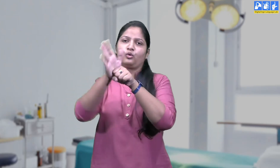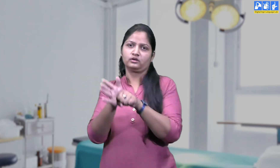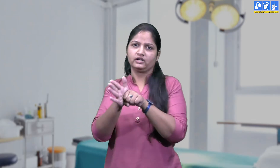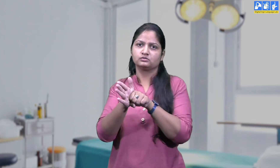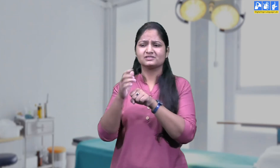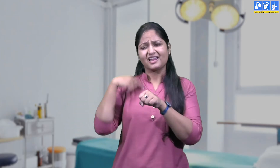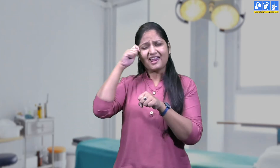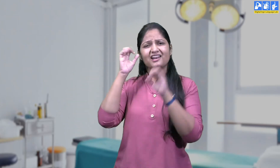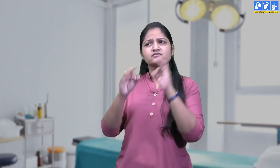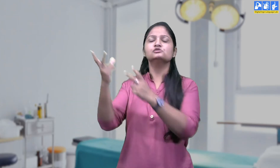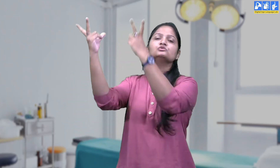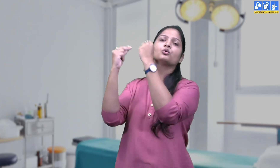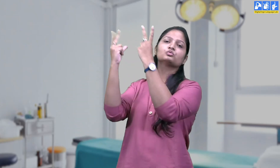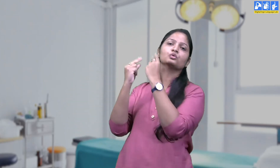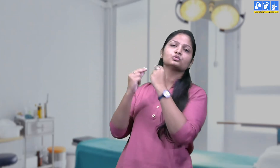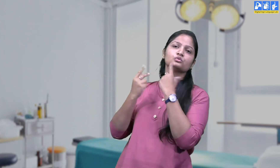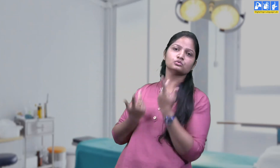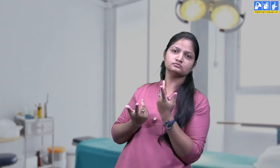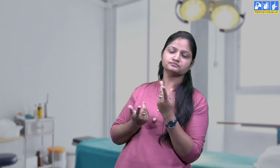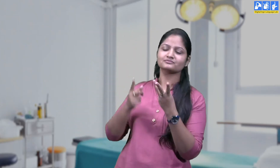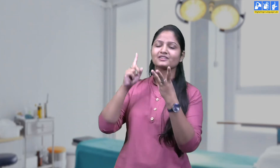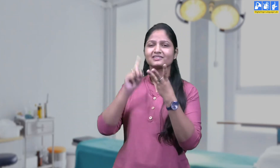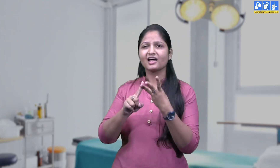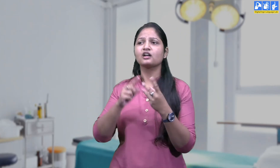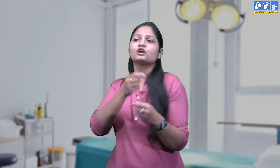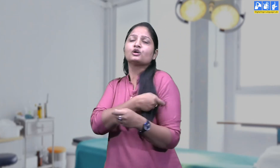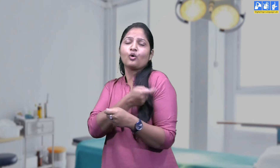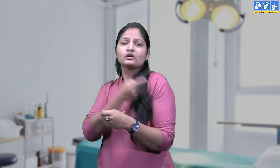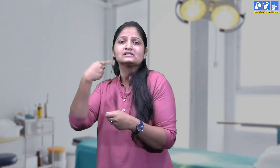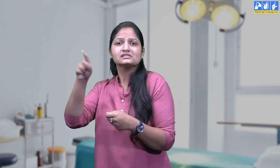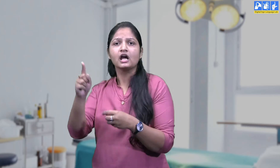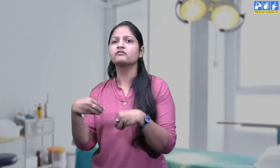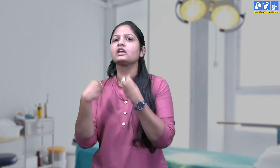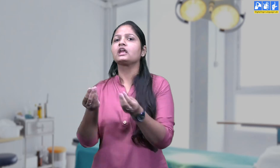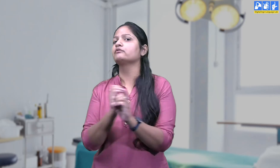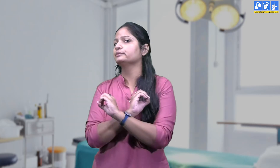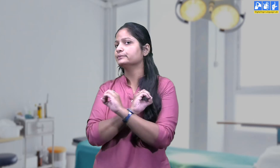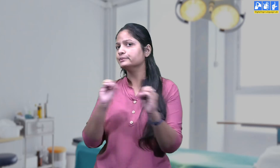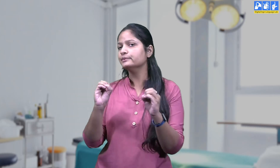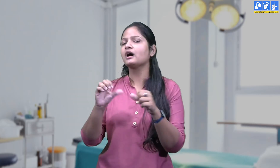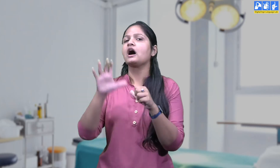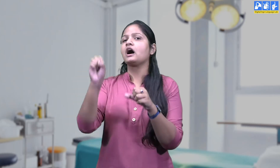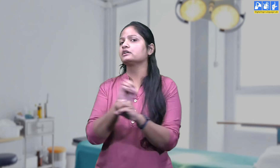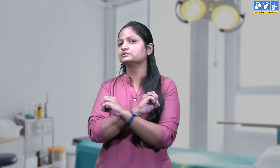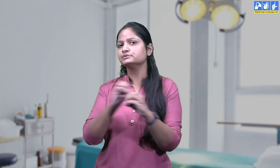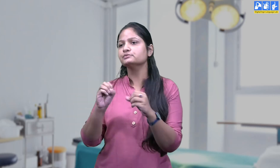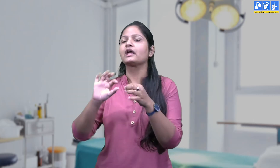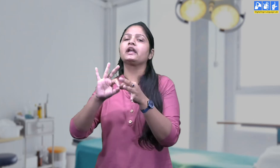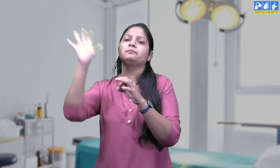हैं तो करोना का हवाला देकर उन्हें रोक दिया जाता है उन्हें दवाया नहीं मिल पाती हैं और उन्हें कोई